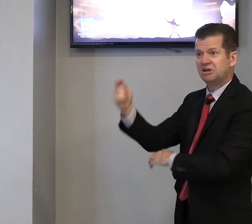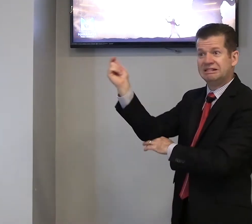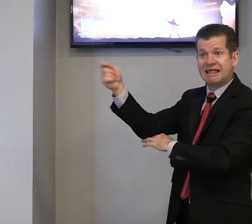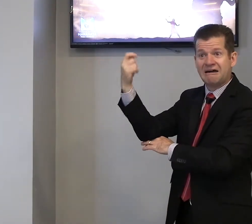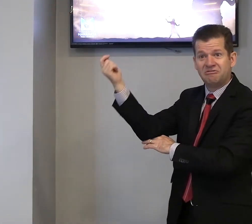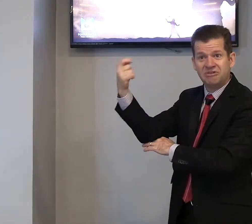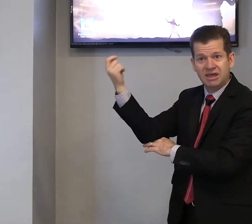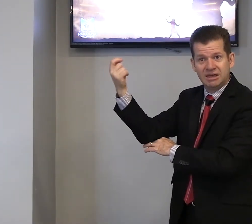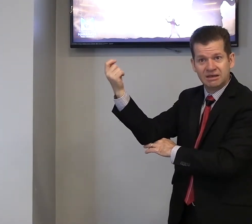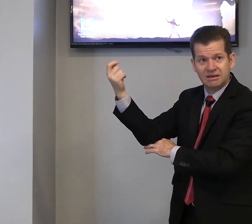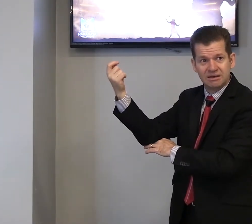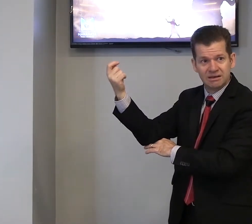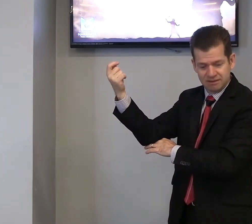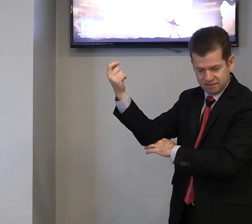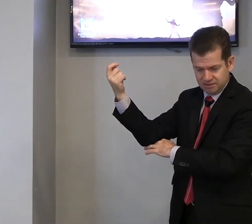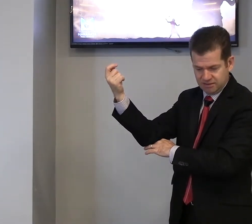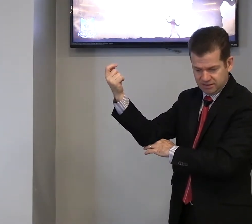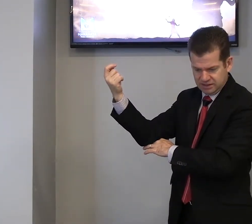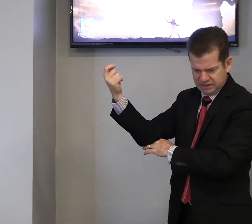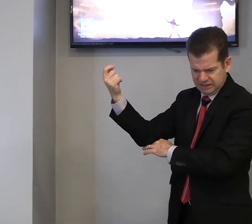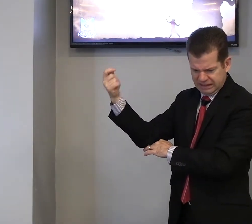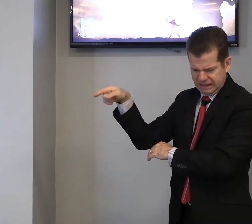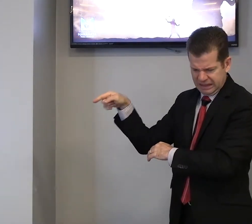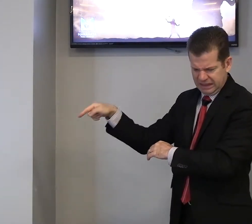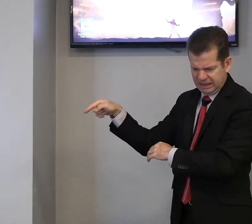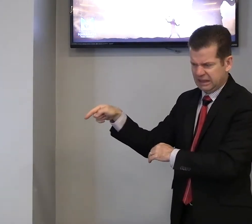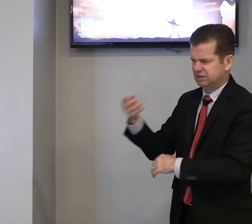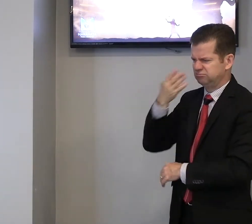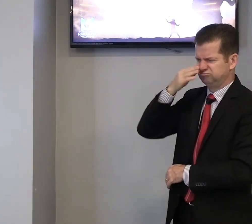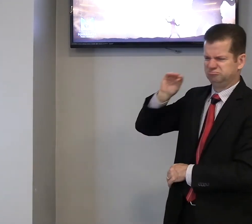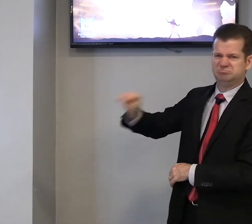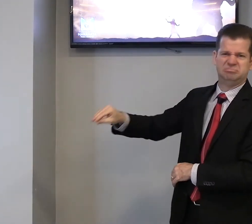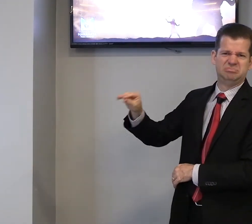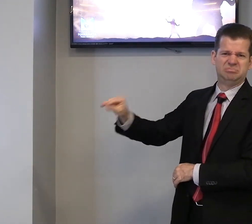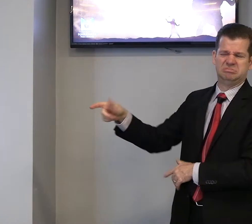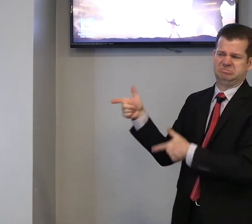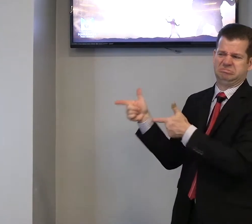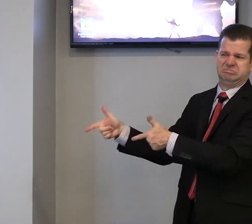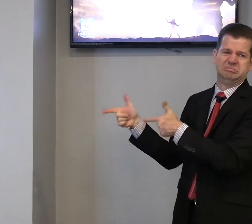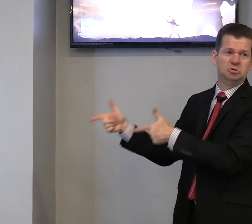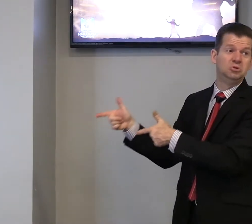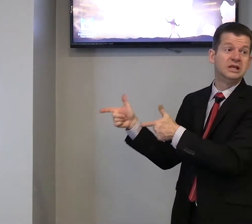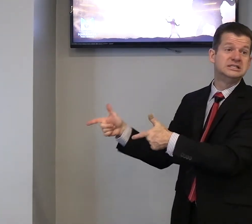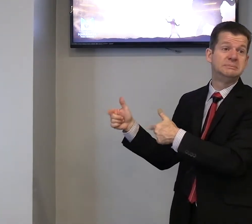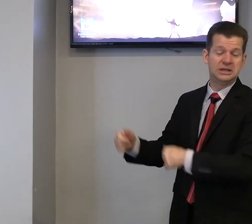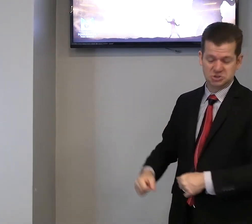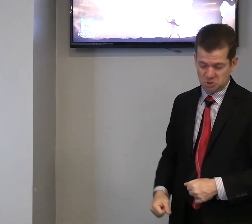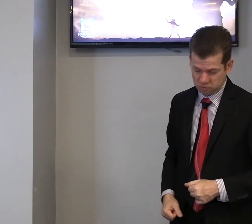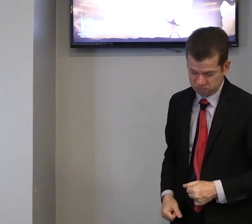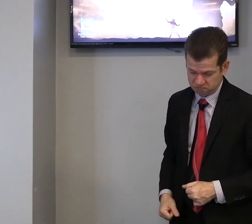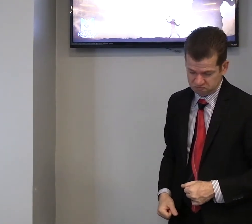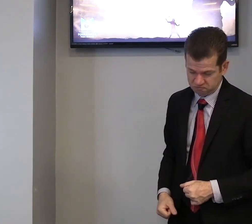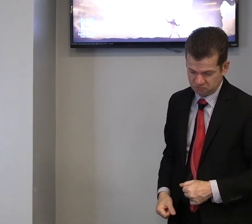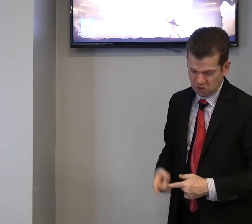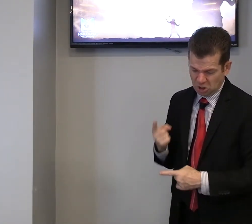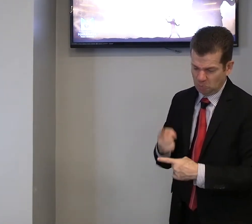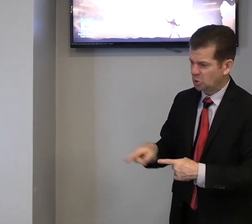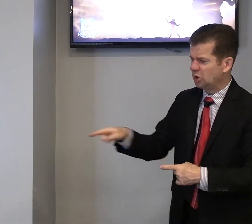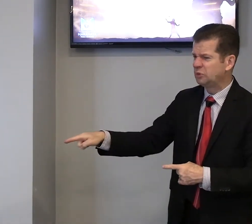Davi, o desprezou. Por quando